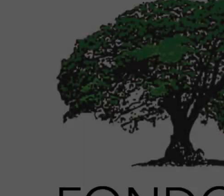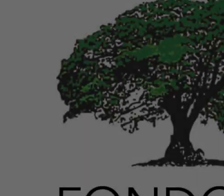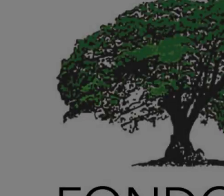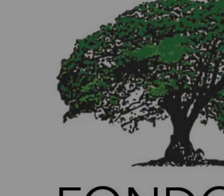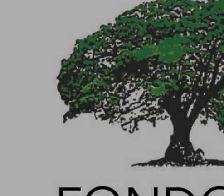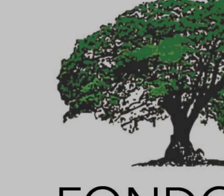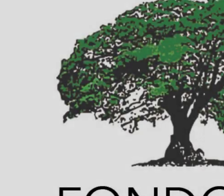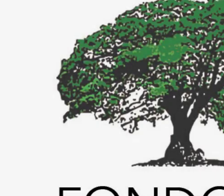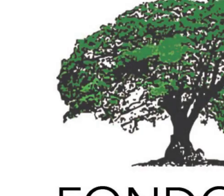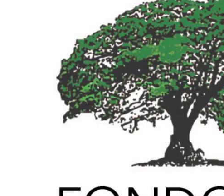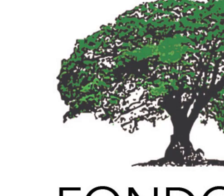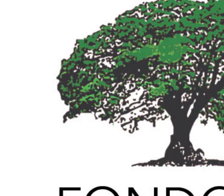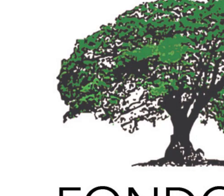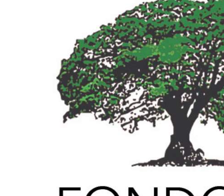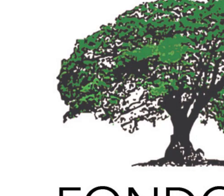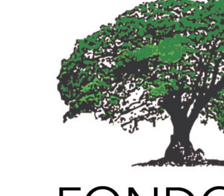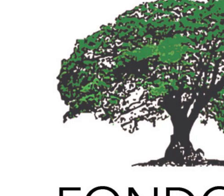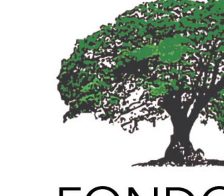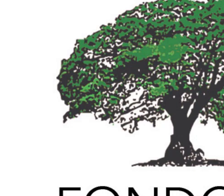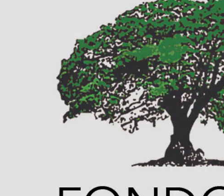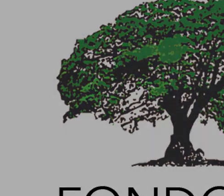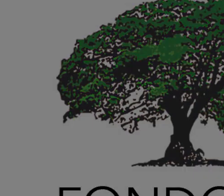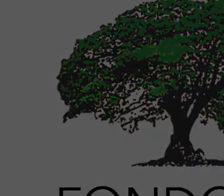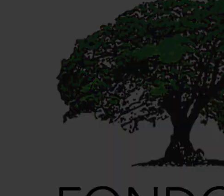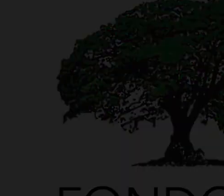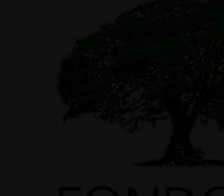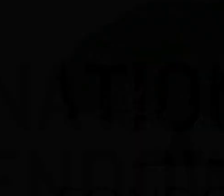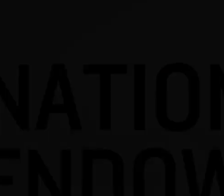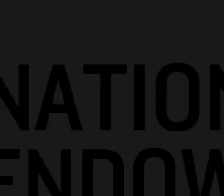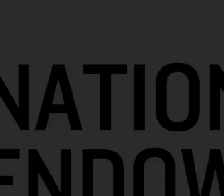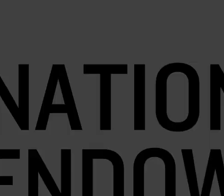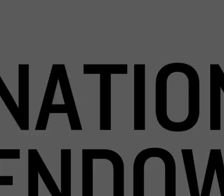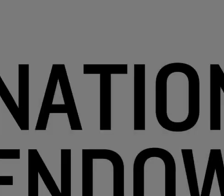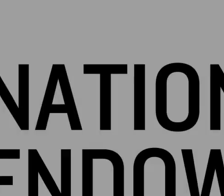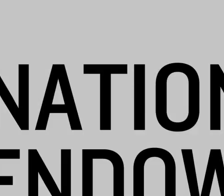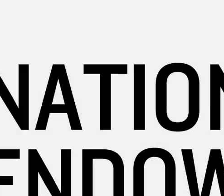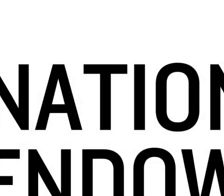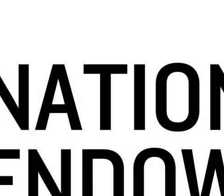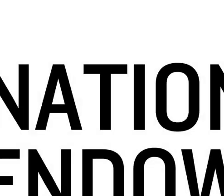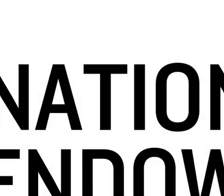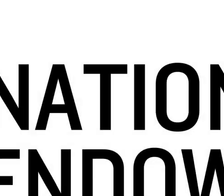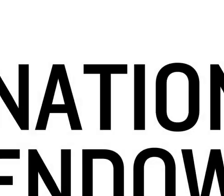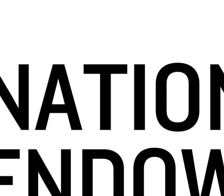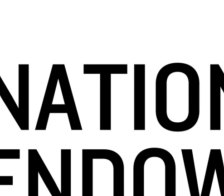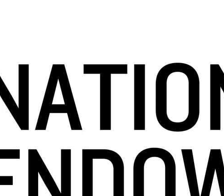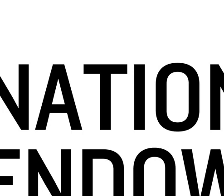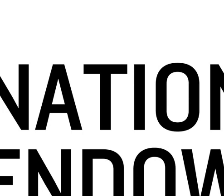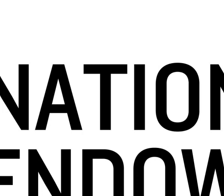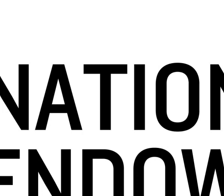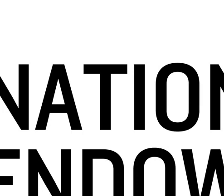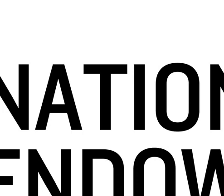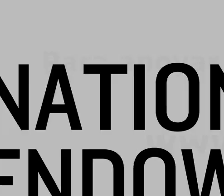video.